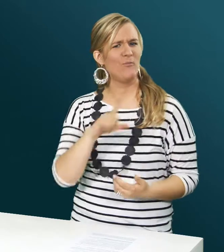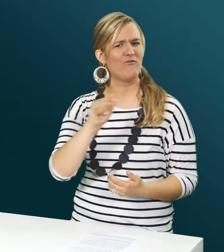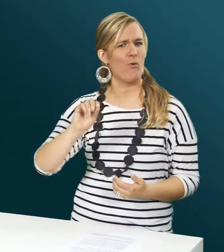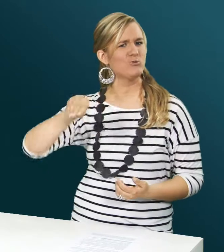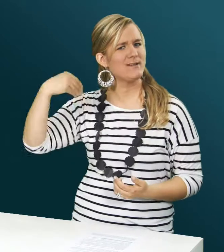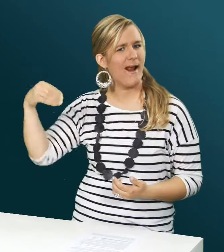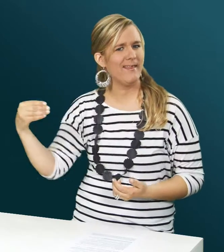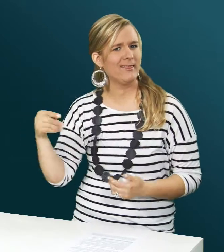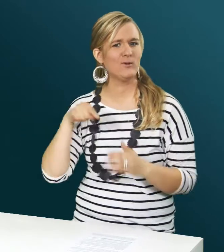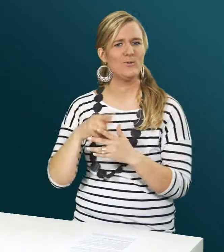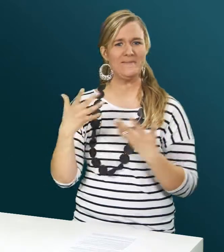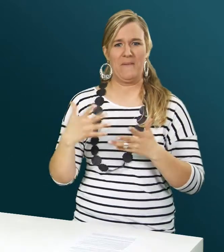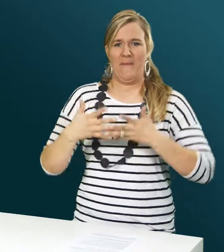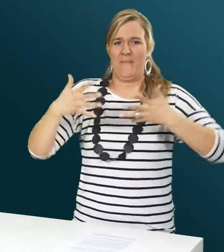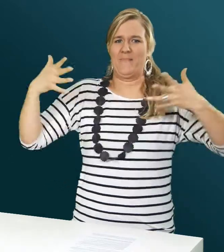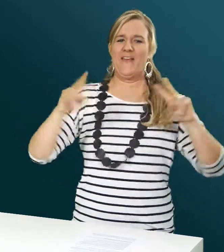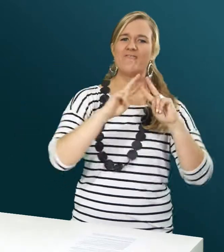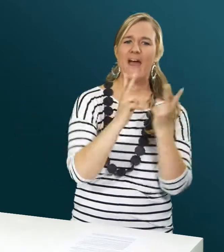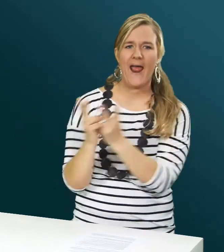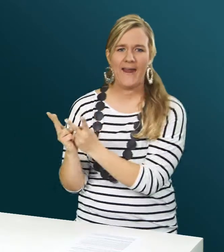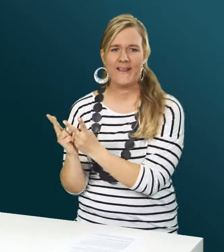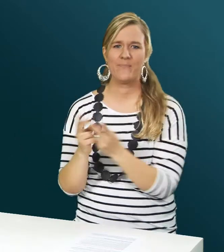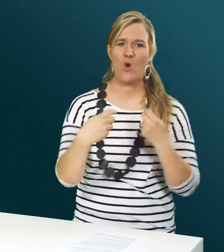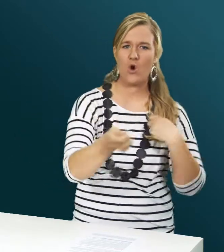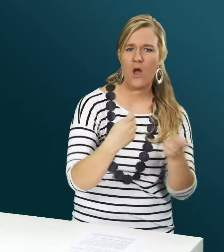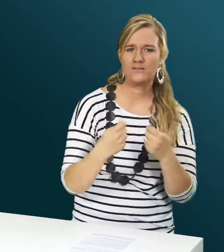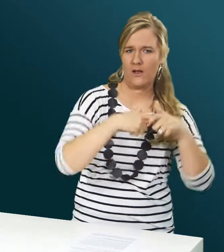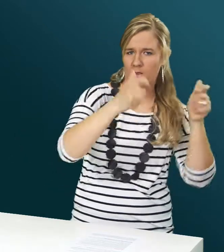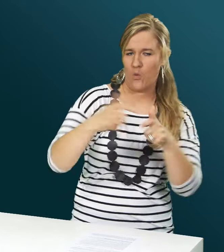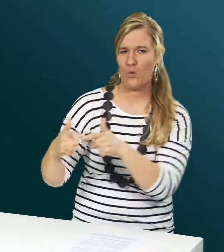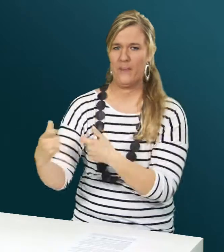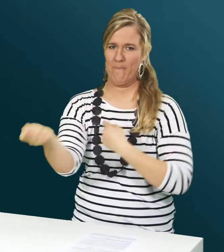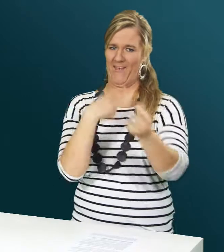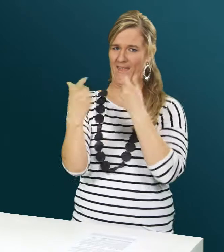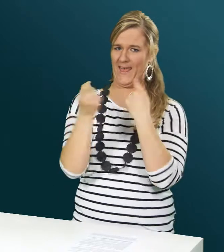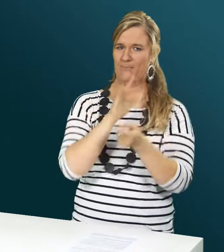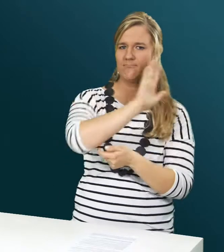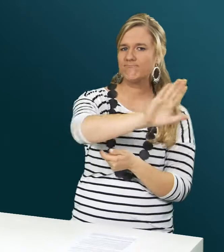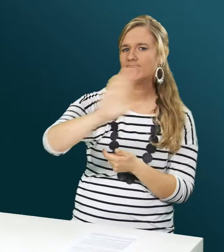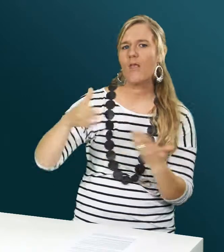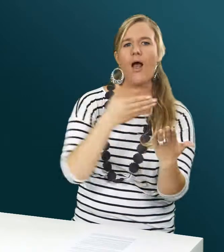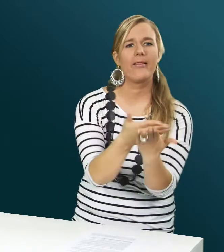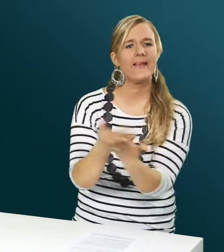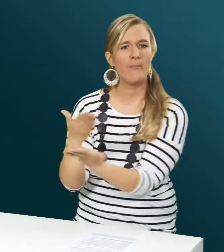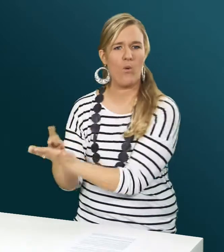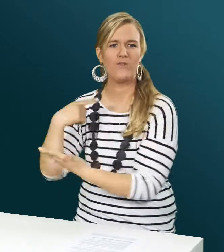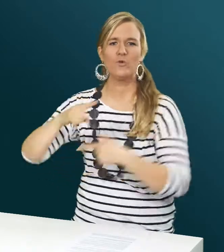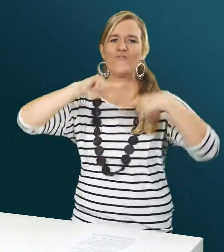Focus Kalender entstand, weil immer mehr Vereine und Organisationen ihre Angebote für Veranstaltungen, Kurse,